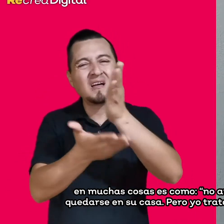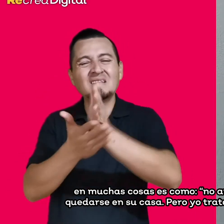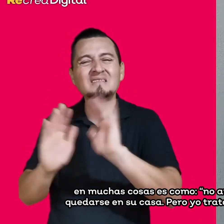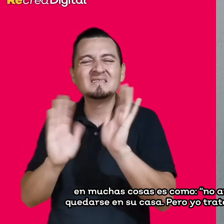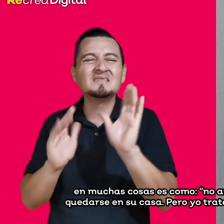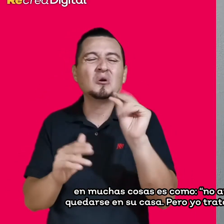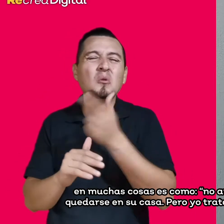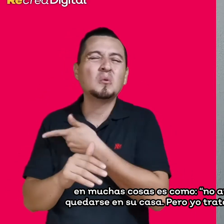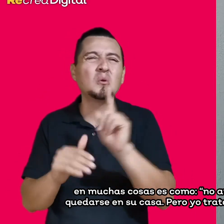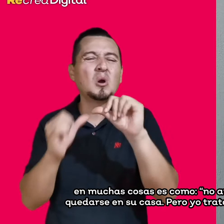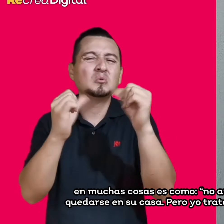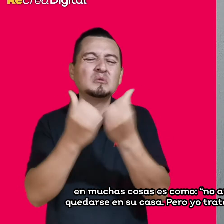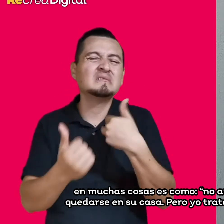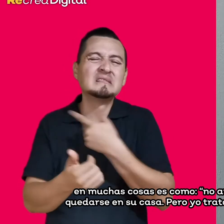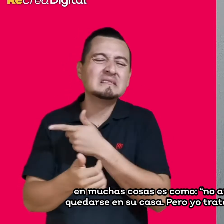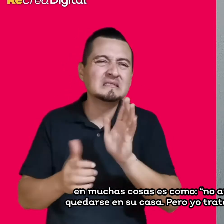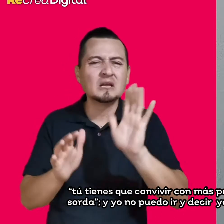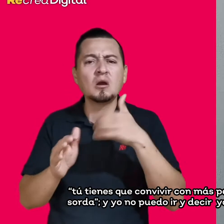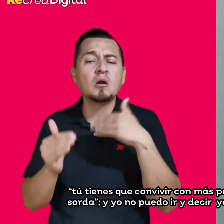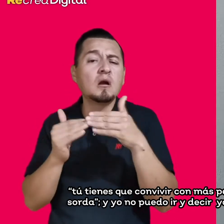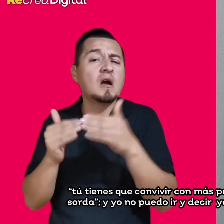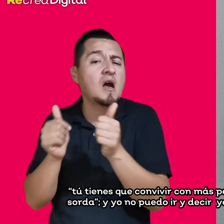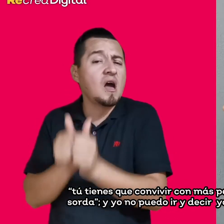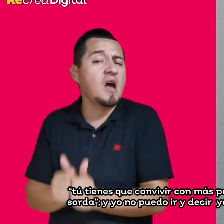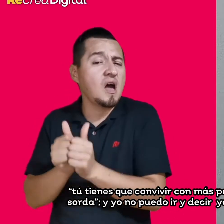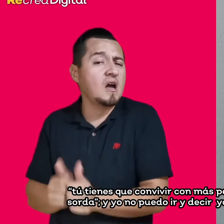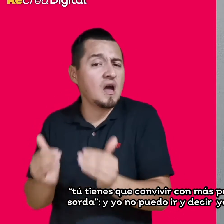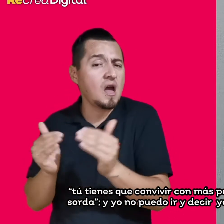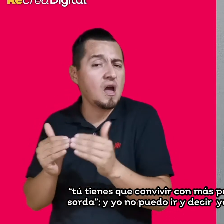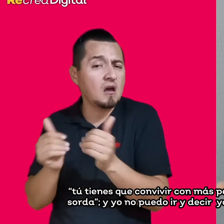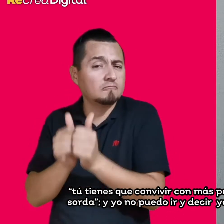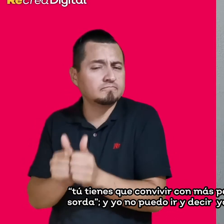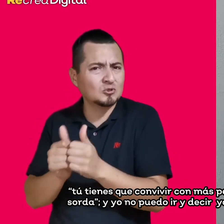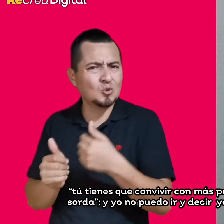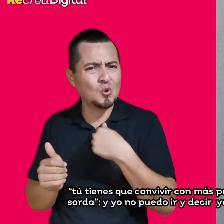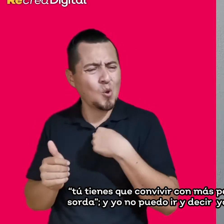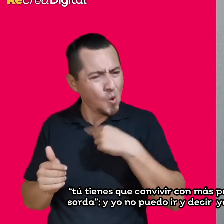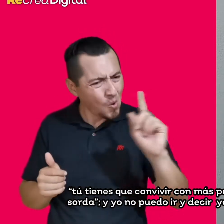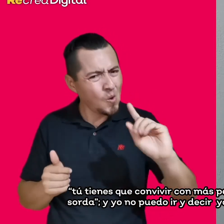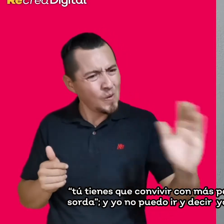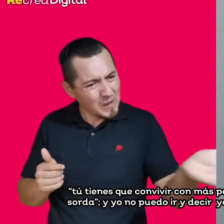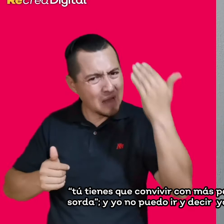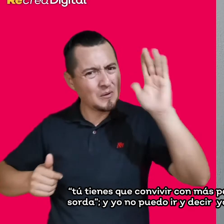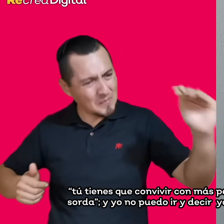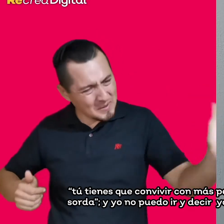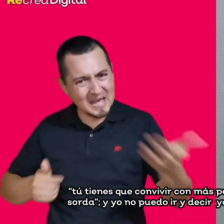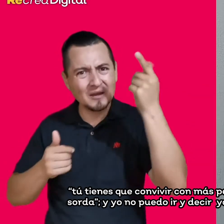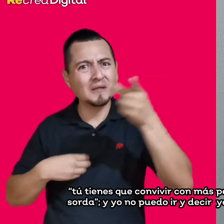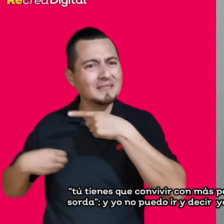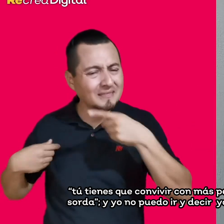trato de llevarla ahí porque le digo, tú tienes que convivir con más personas sordas porque tú eres sorda.